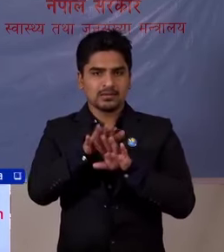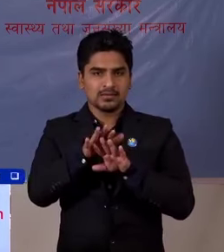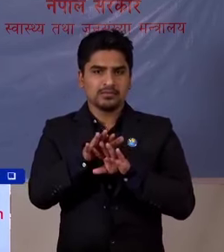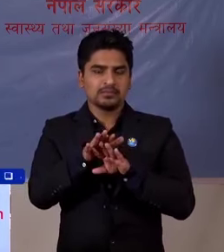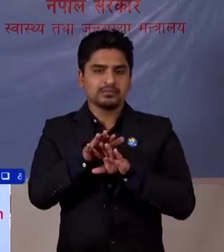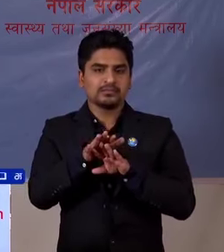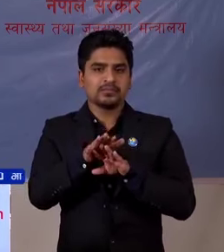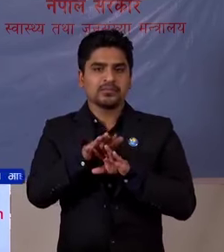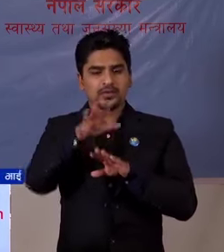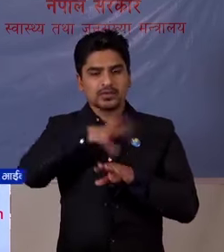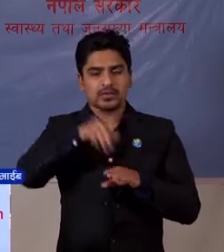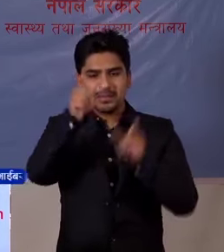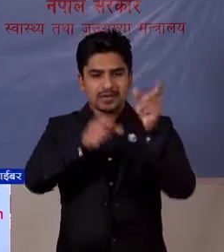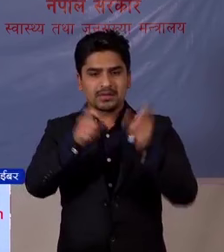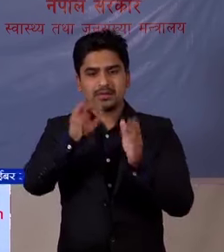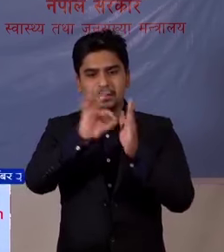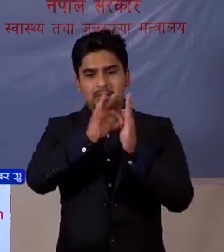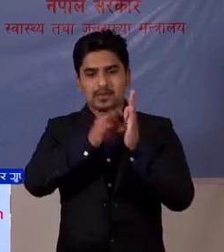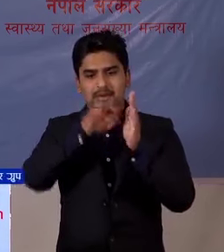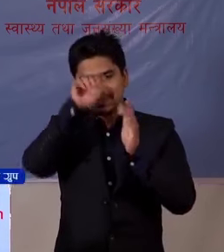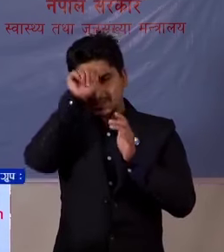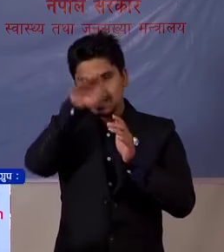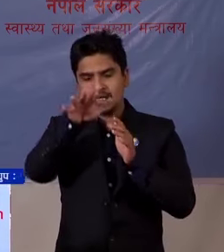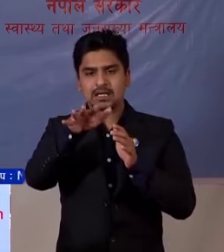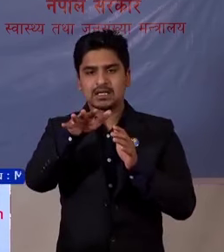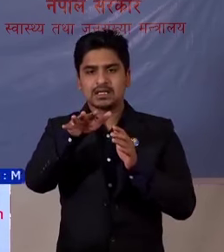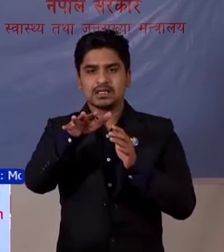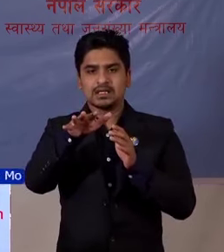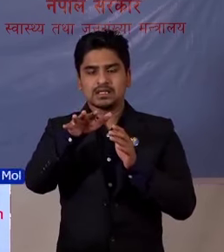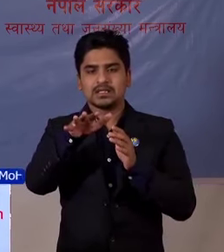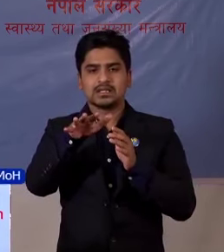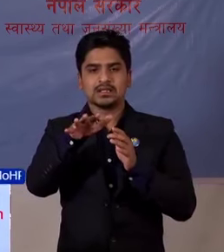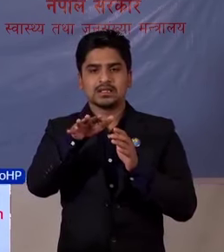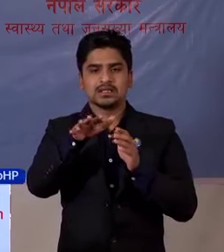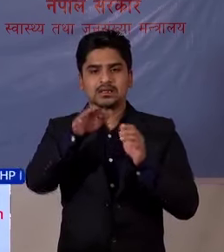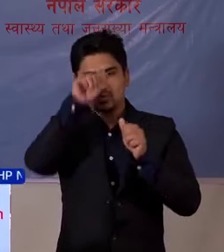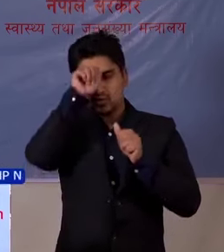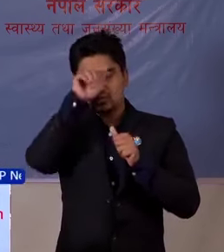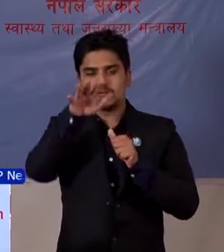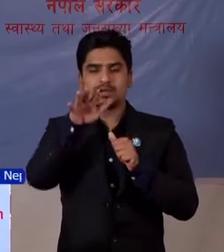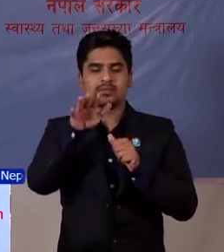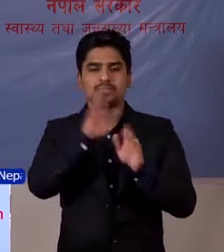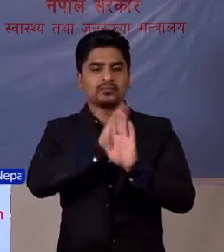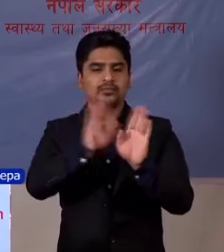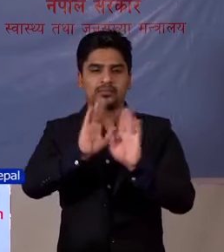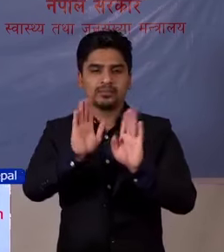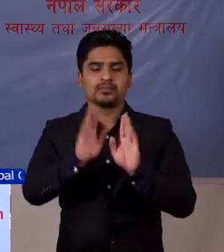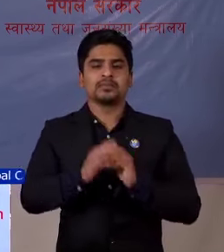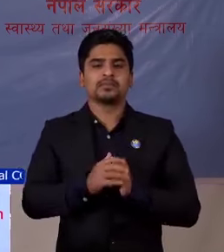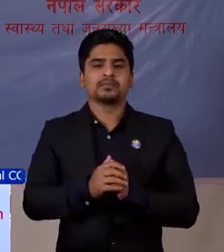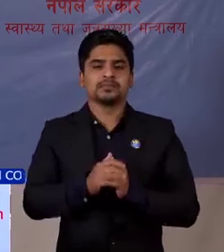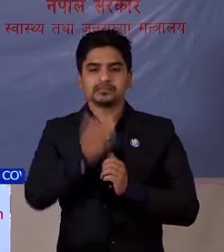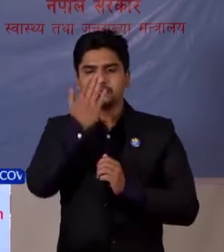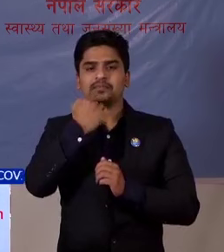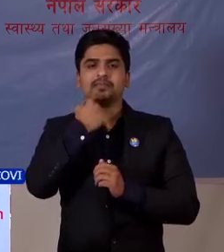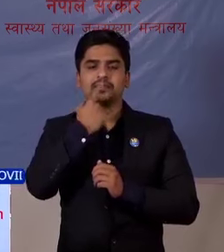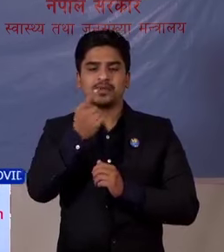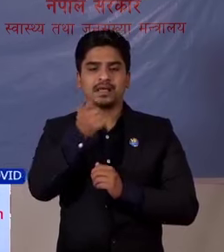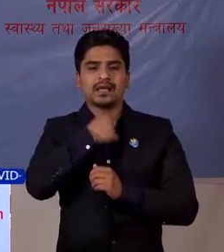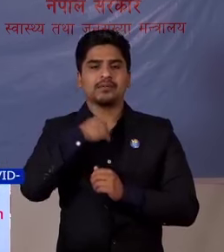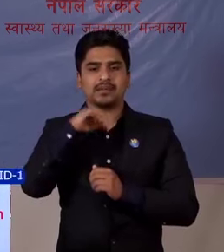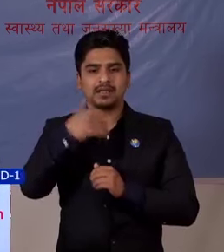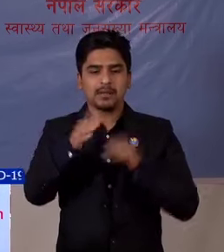सबई बेक्तिकत बिवरान खुलने गरी, बिवरान अरु, सुचना अरु, न गरी दिनु होना, किना बने,